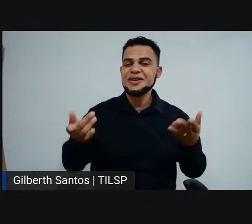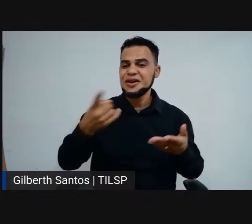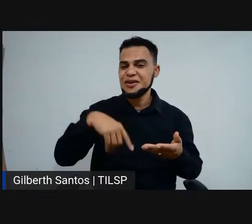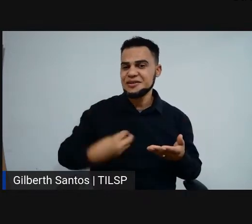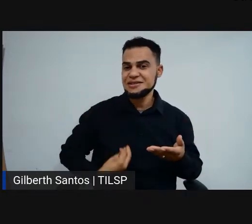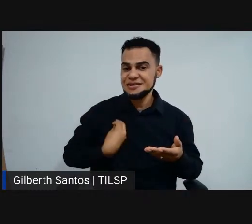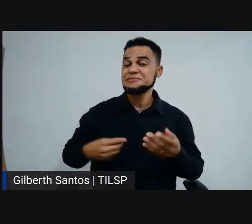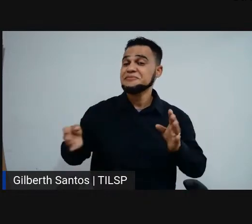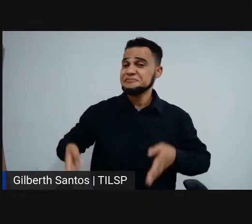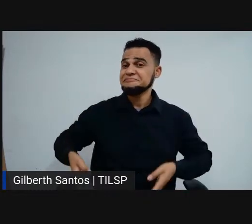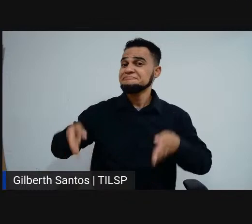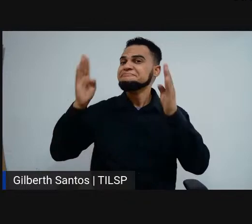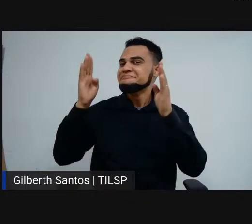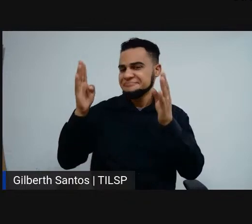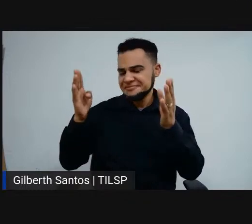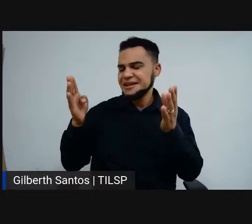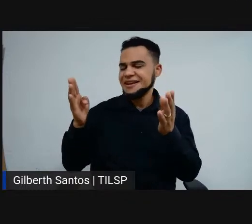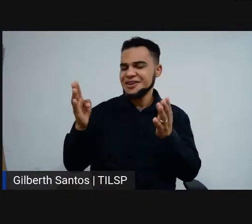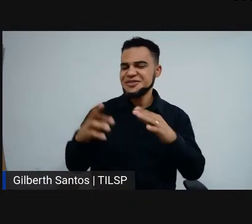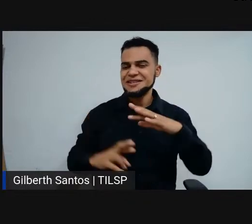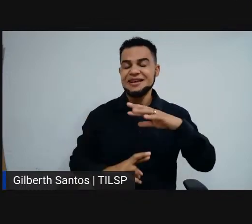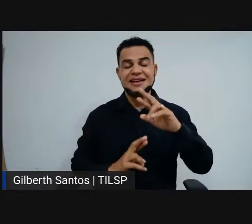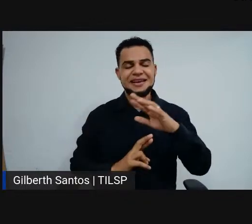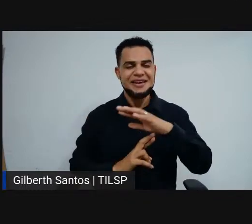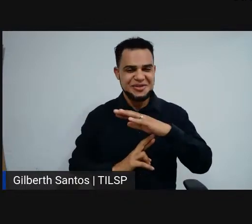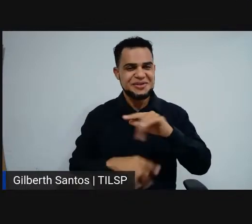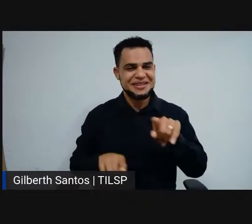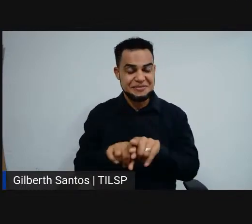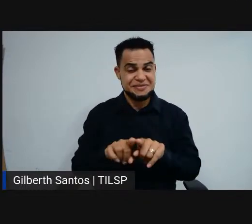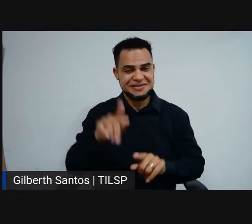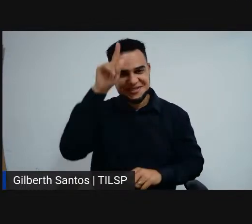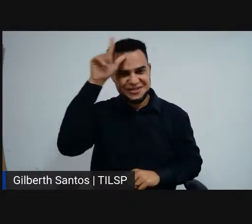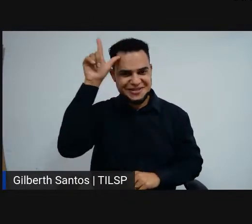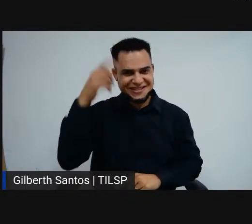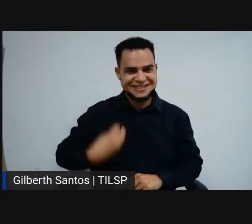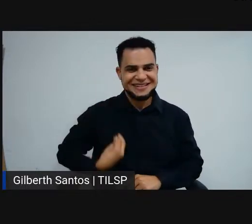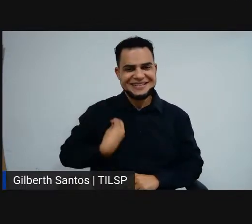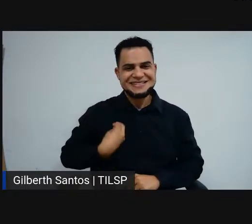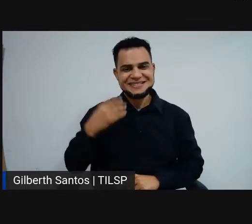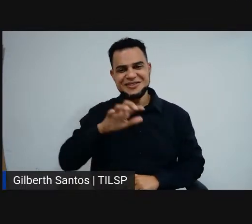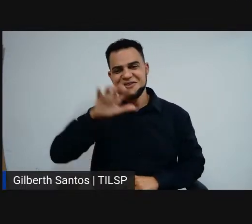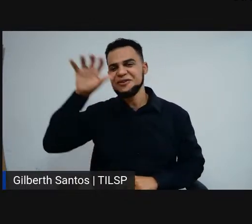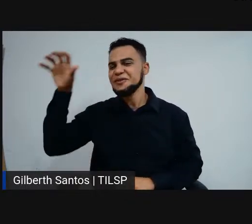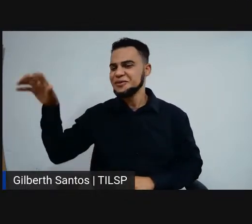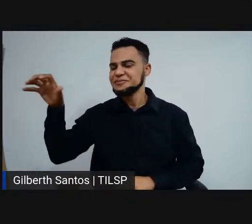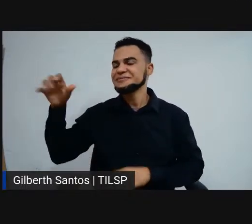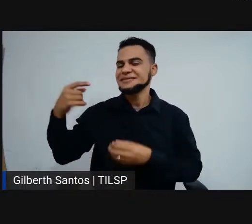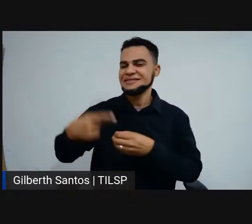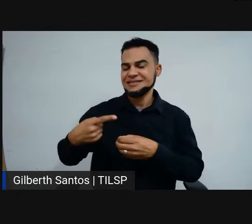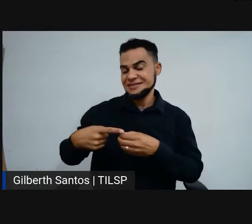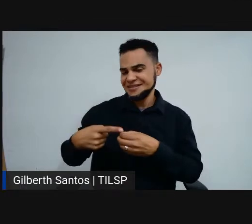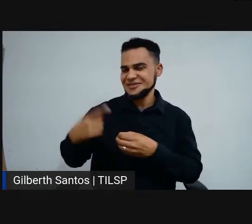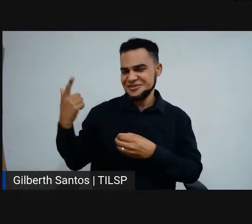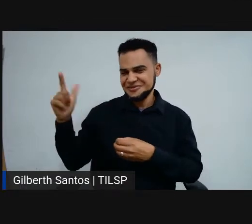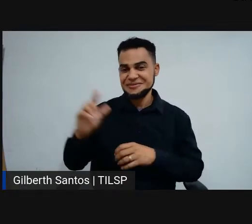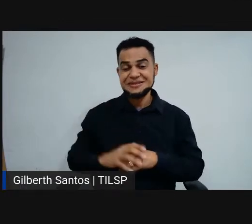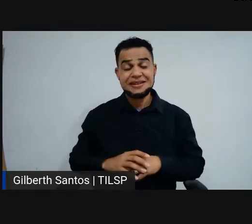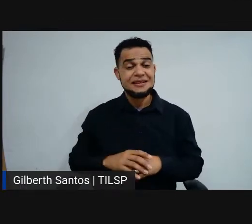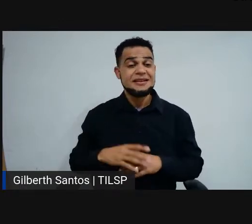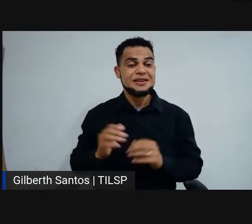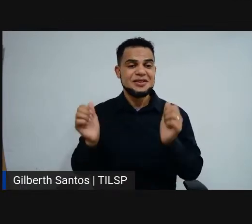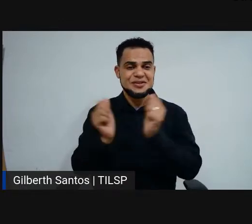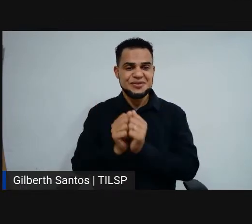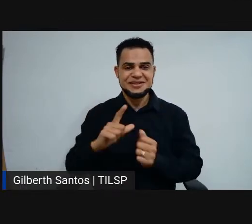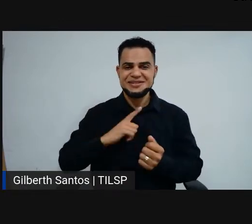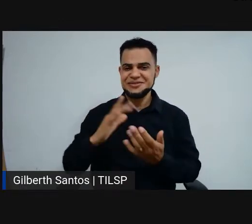reitoria mesmo. Eu estou. O Gilbert que está aí ajudando a gente está em outro lugar, em outra cidade. E comigo tem algumas pessoas